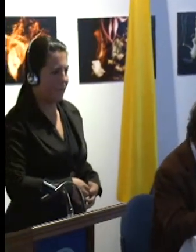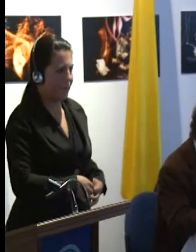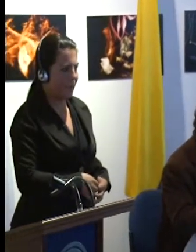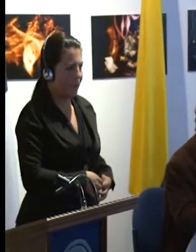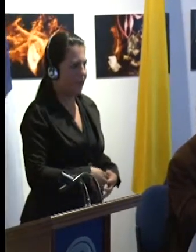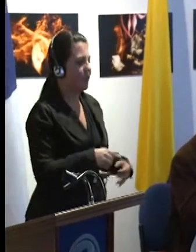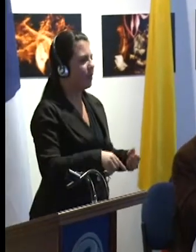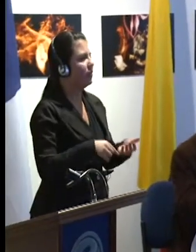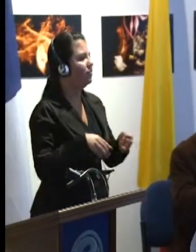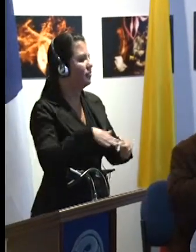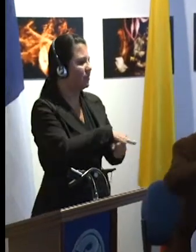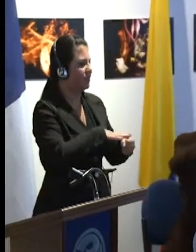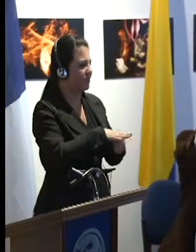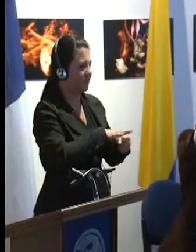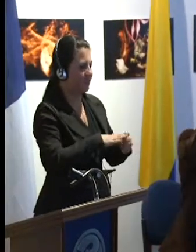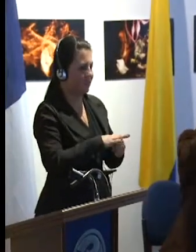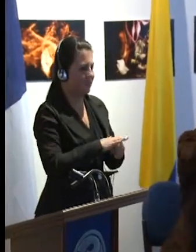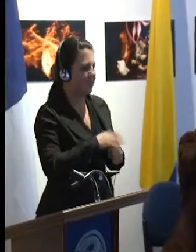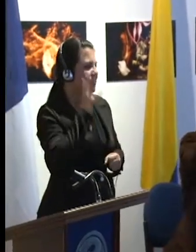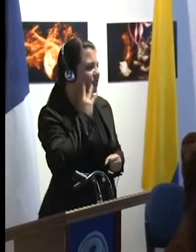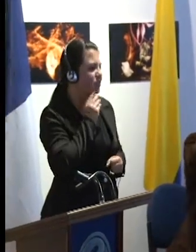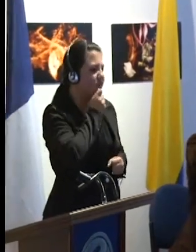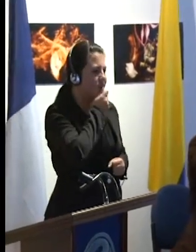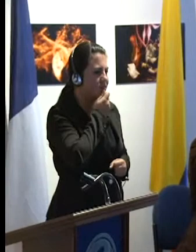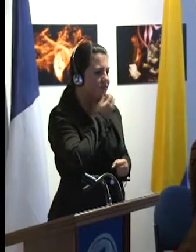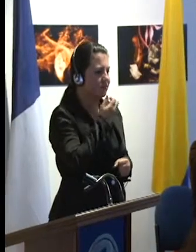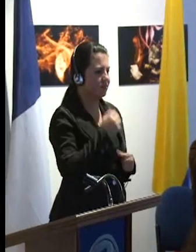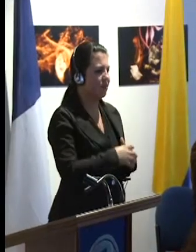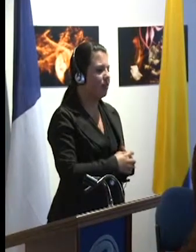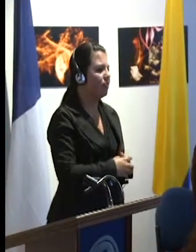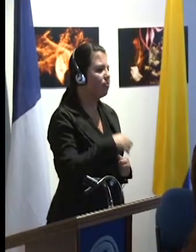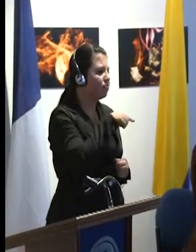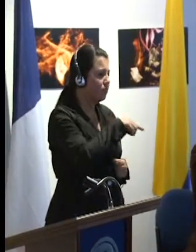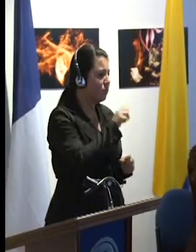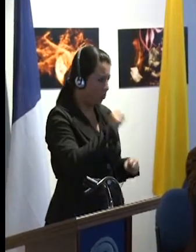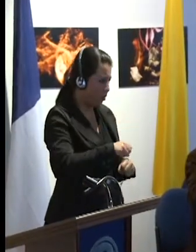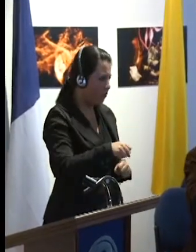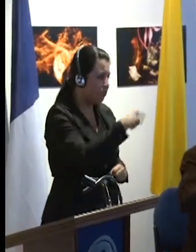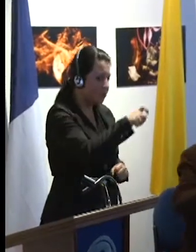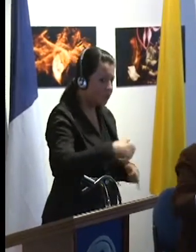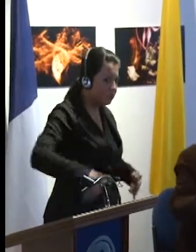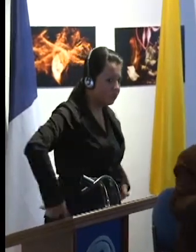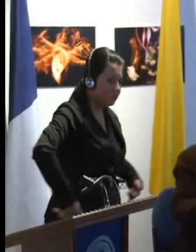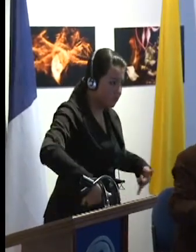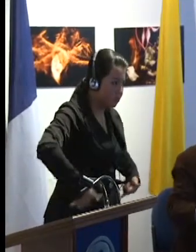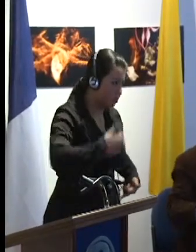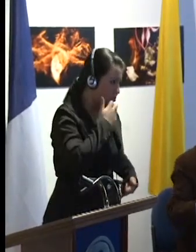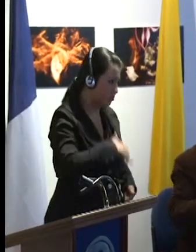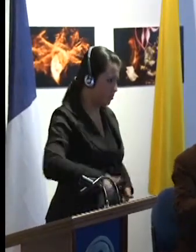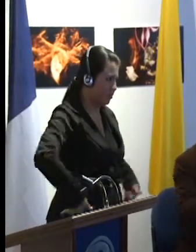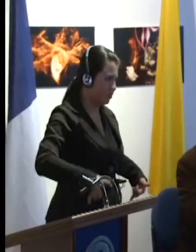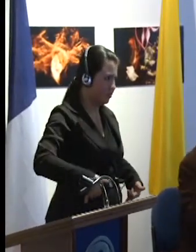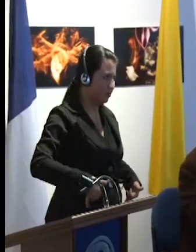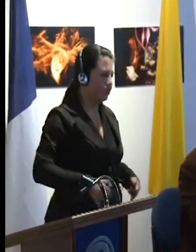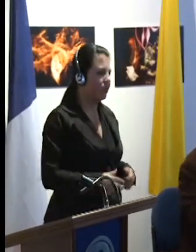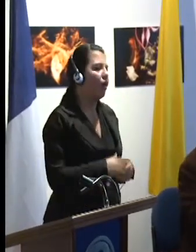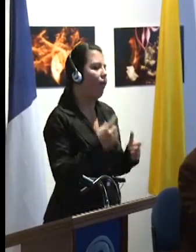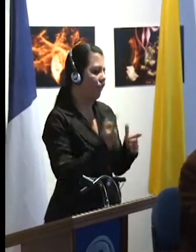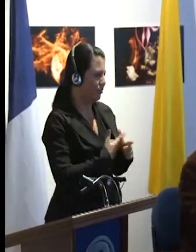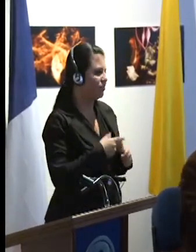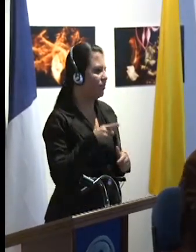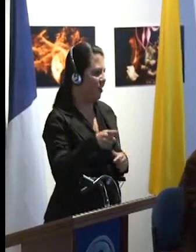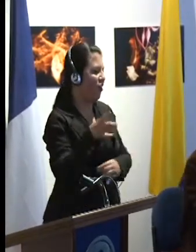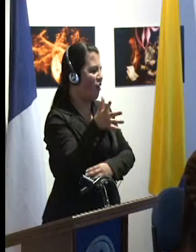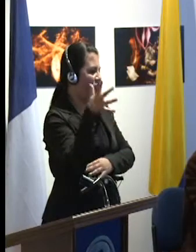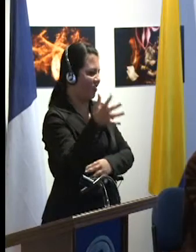limitaciones sensoriales y motrices. Entonces, si hay acceso para la silla de ruedas, entonces